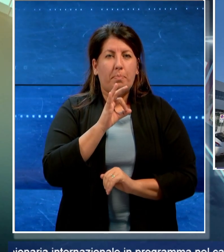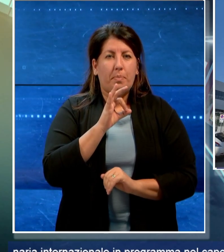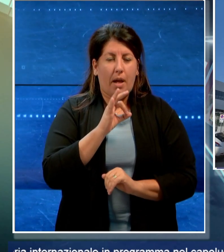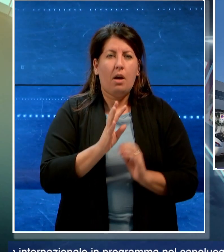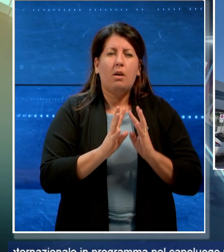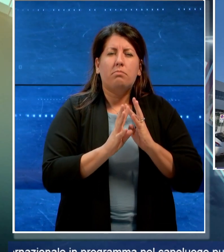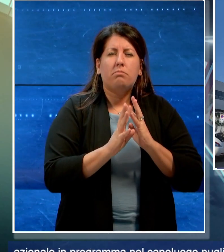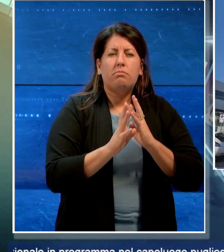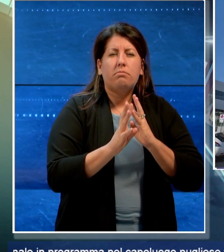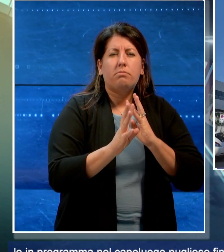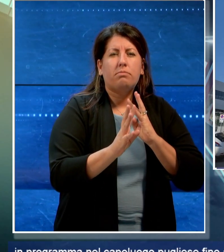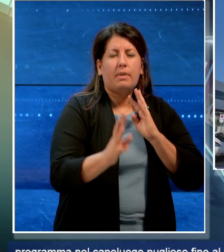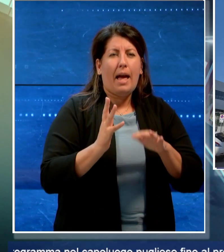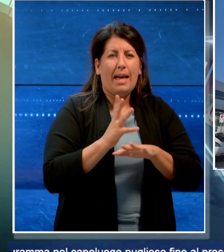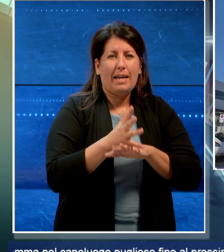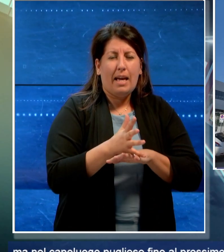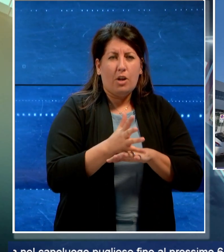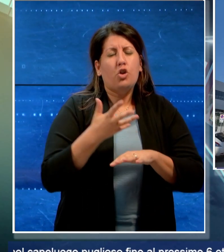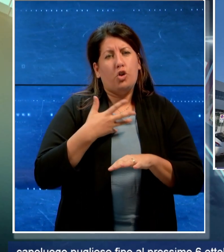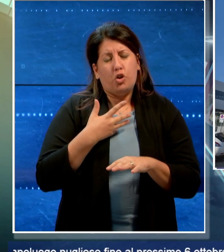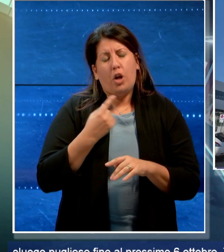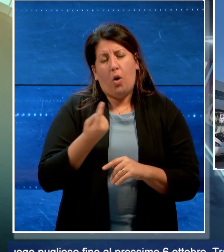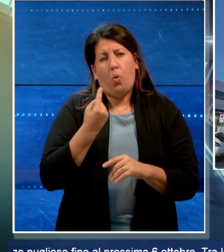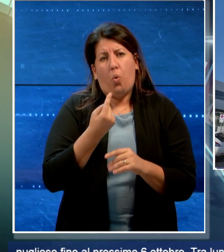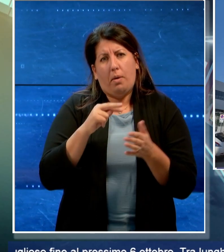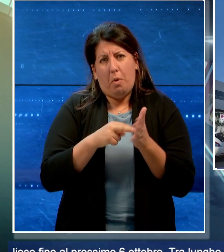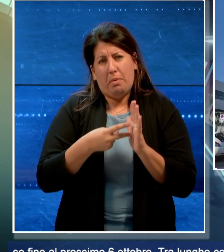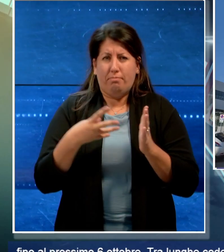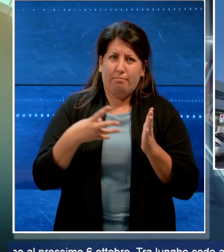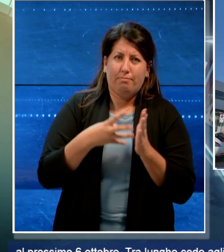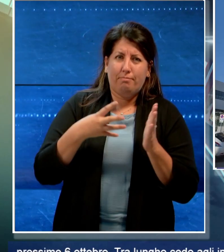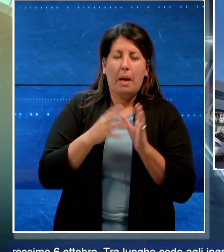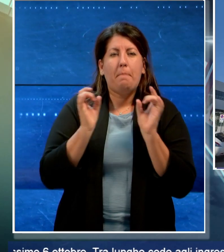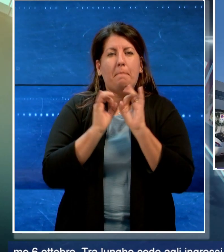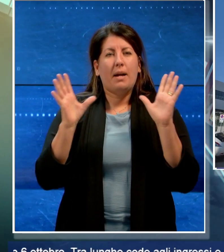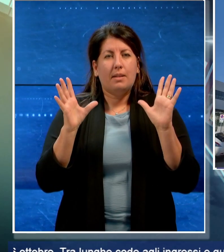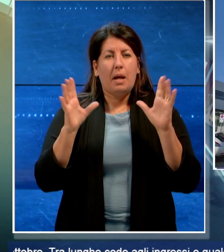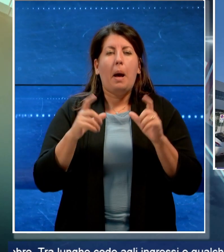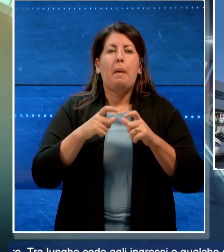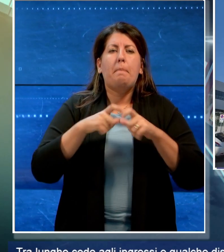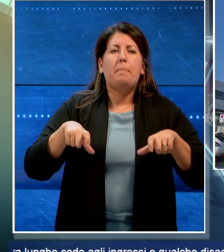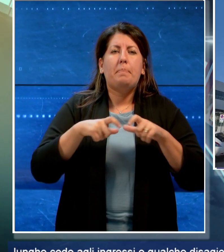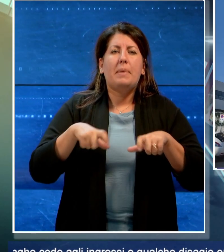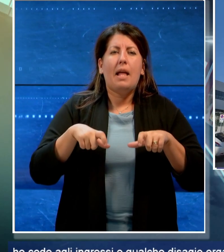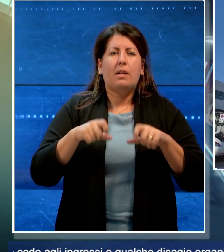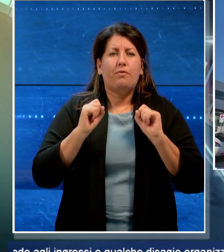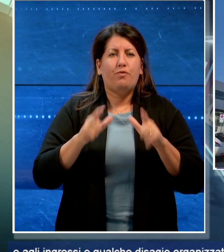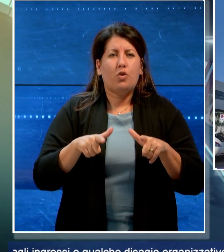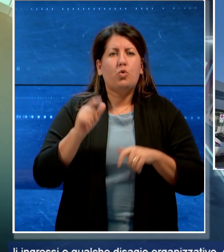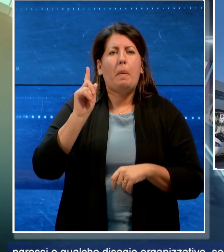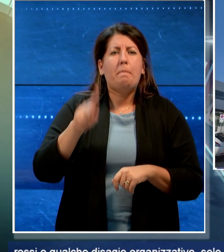lunghe code all'ingressi e qualche disagio organizzativo, nella prima mattinata sono stati venduti circa 1.600